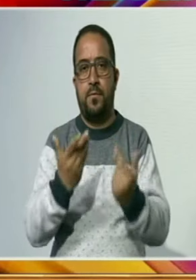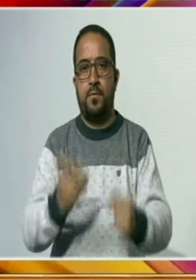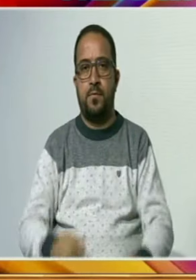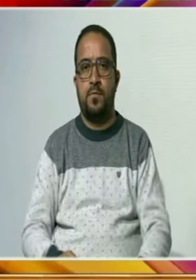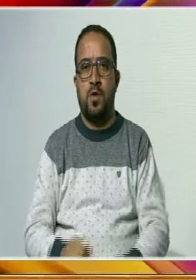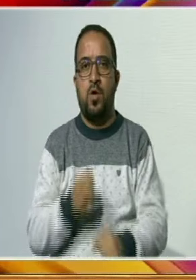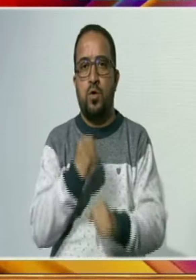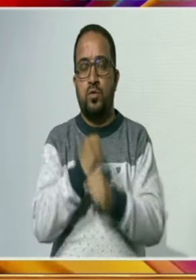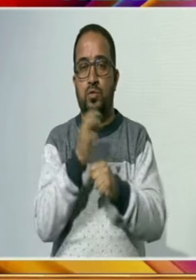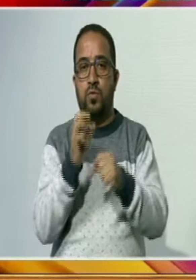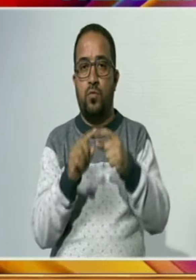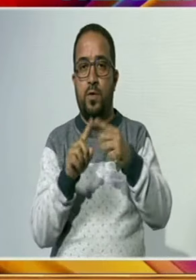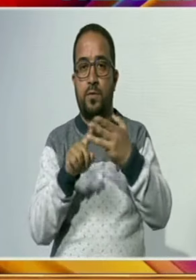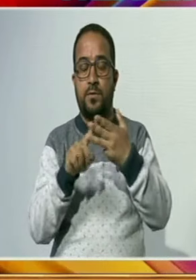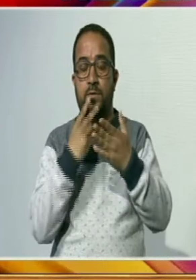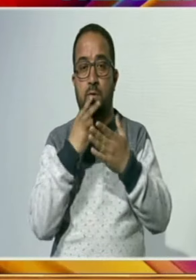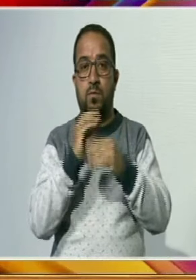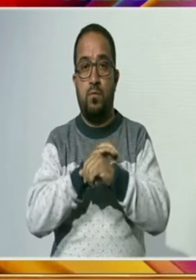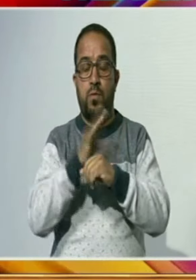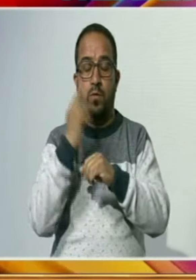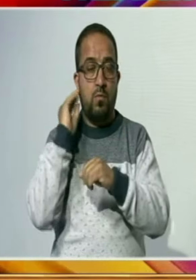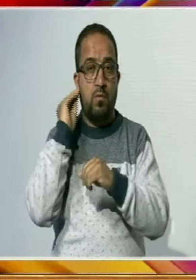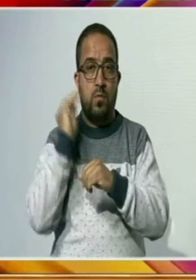حکام کی طرف سے یہ بھی بتایا گیا ہے